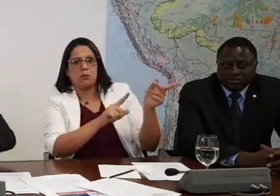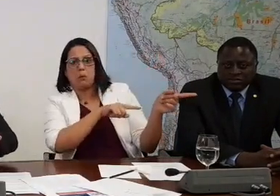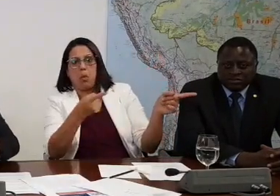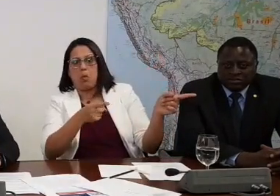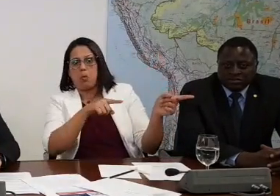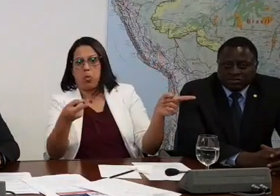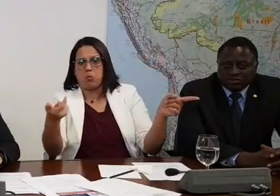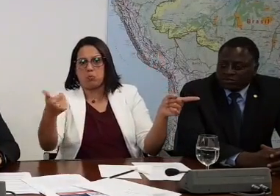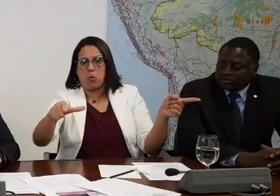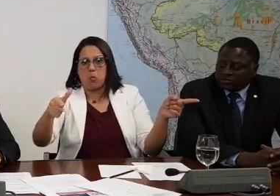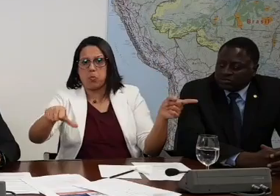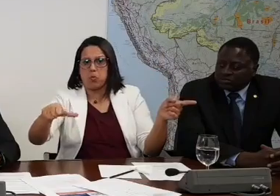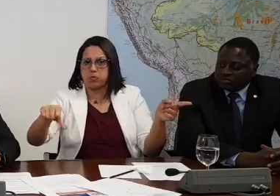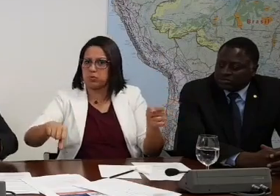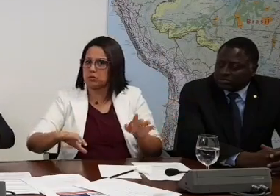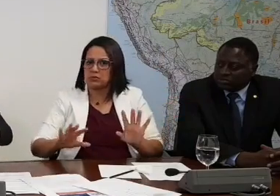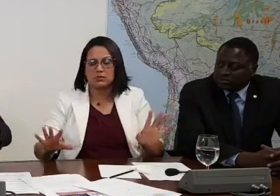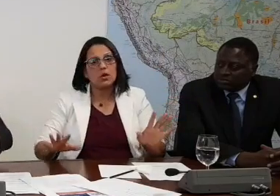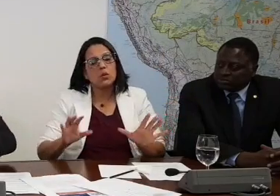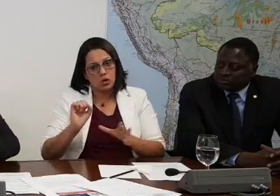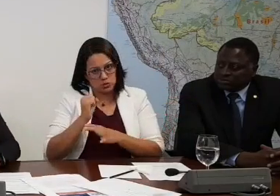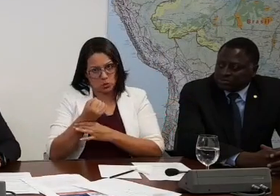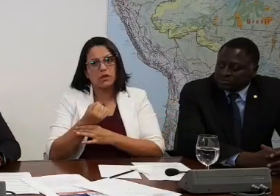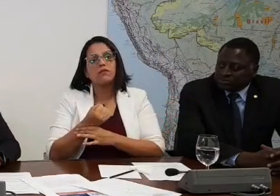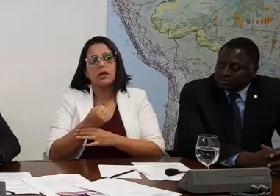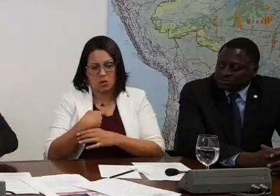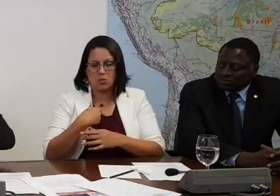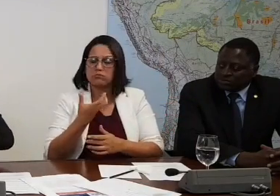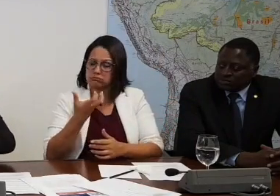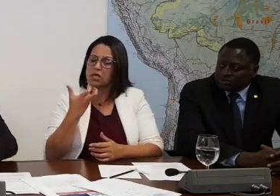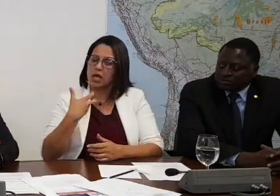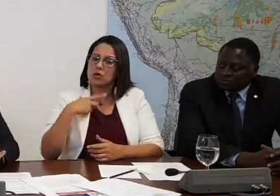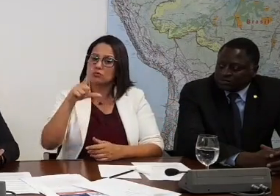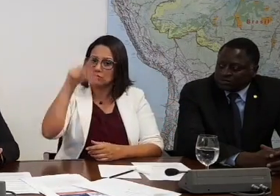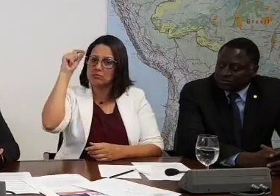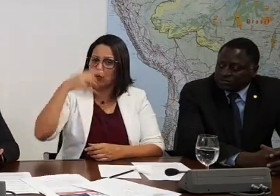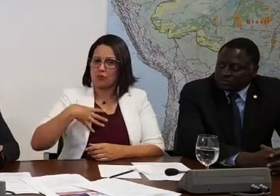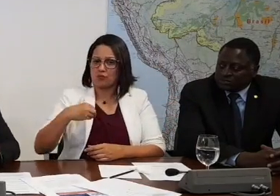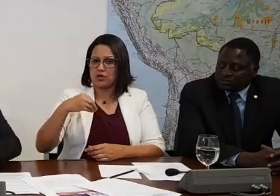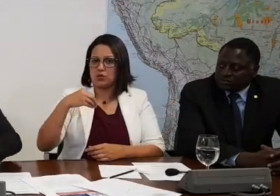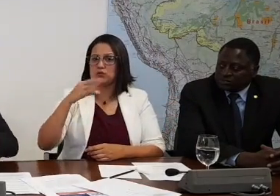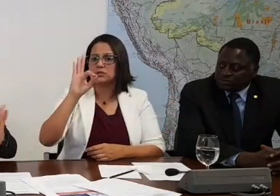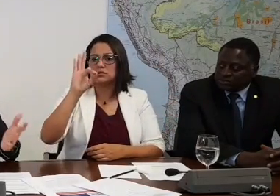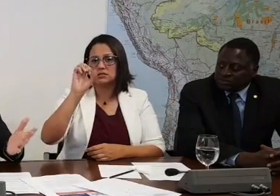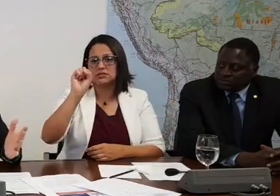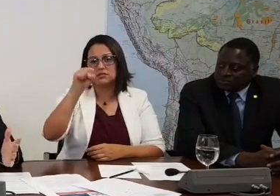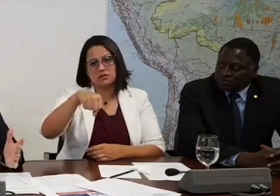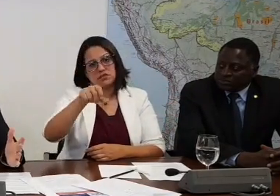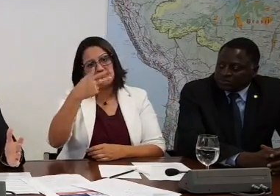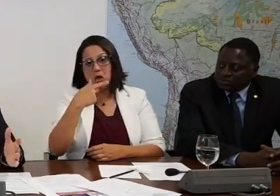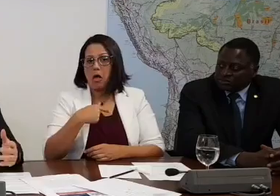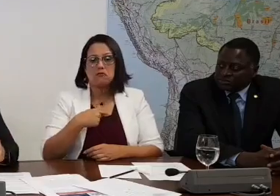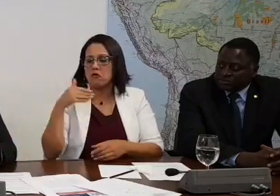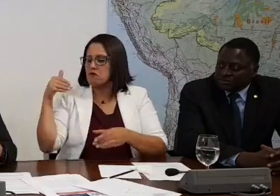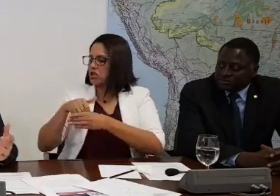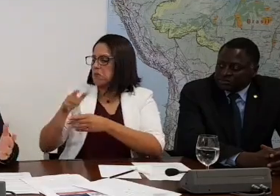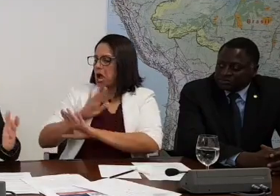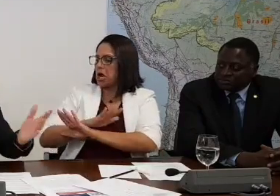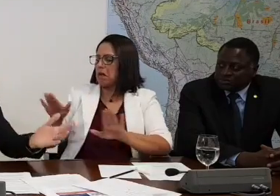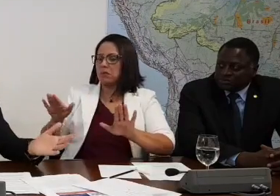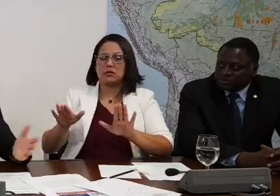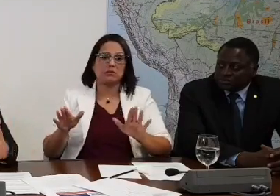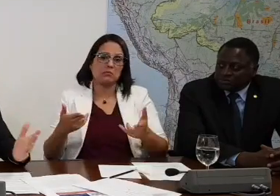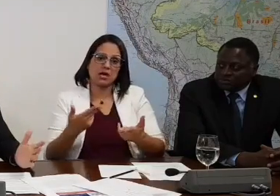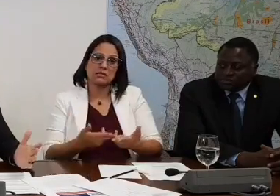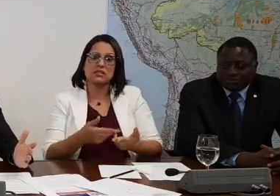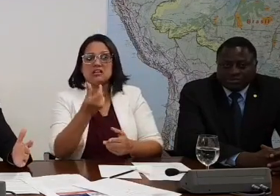Então, tô fazendo a defesa do meu filho, pretendo encaminhá-lo sim. Quem diz que não vai votar mais em mim, paciência, né? Tá